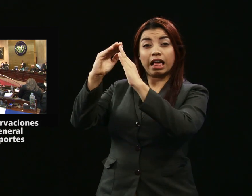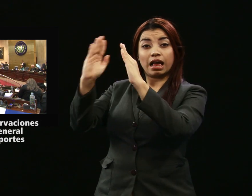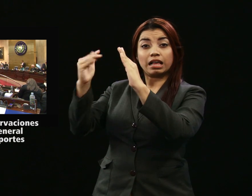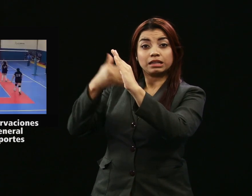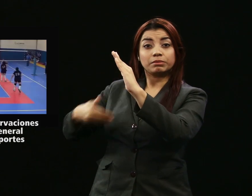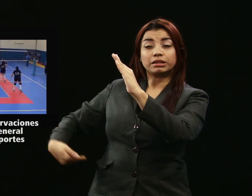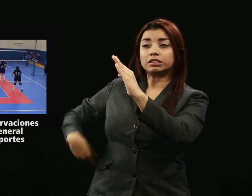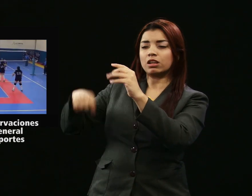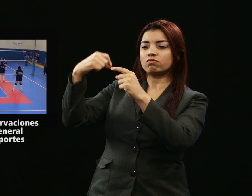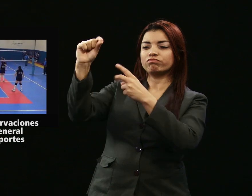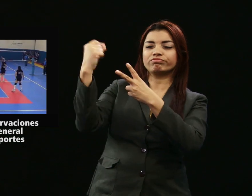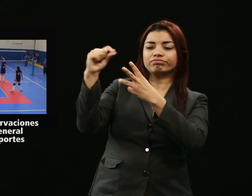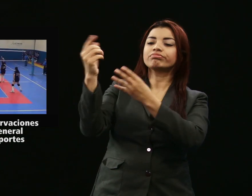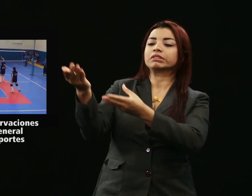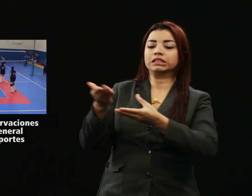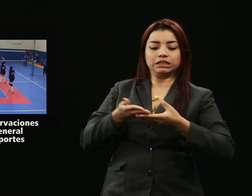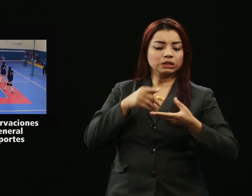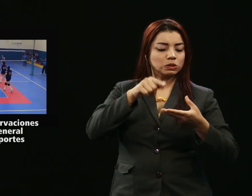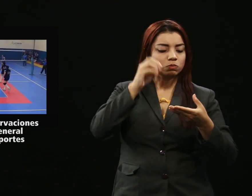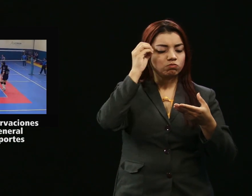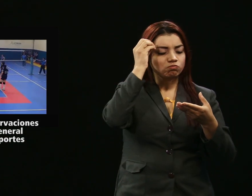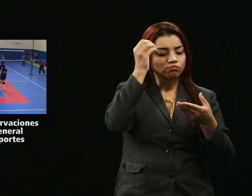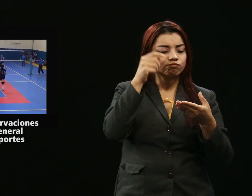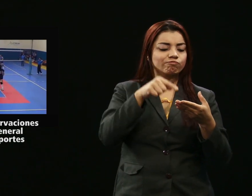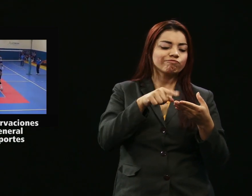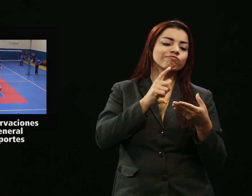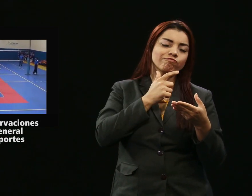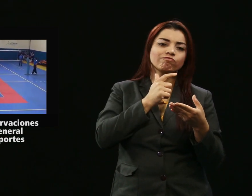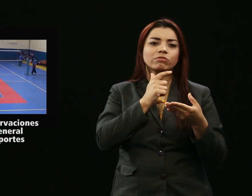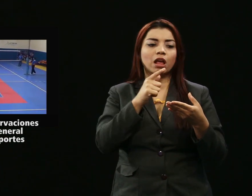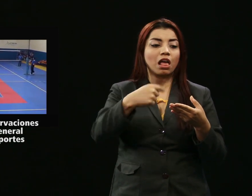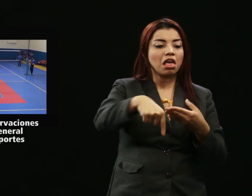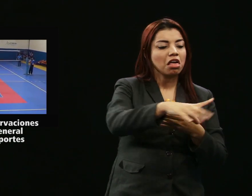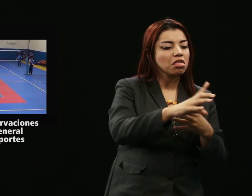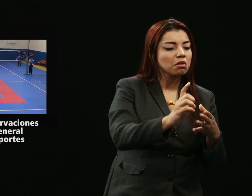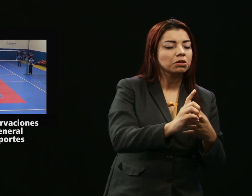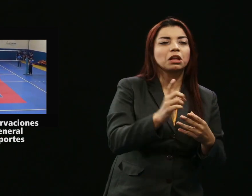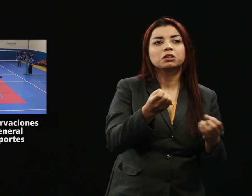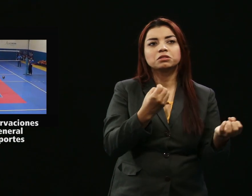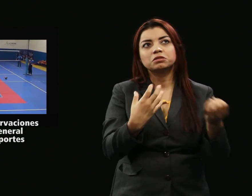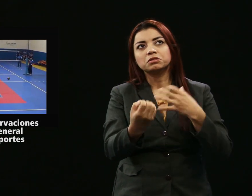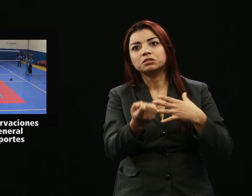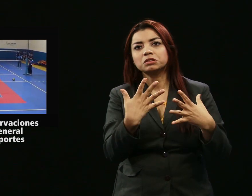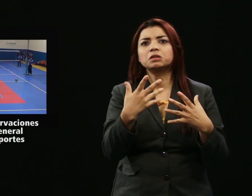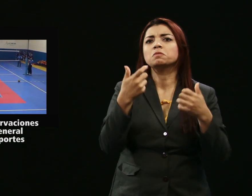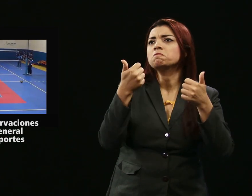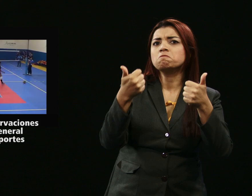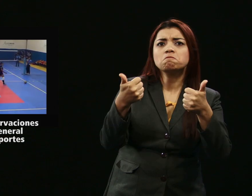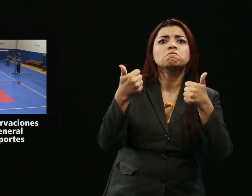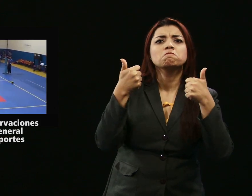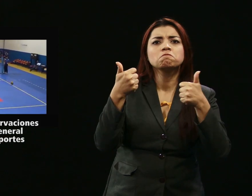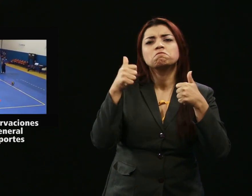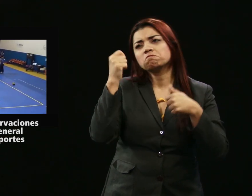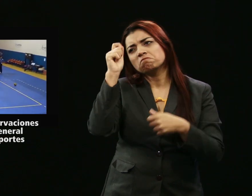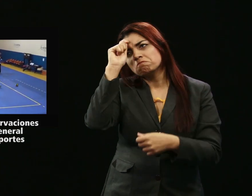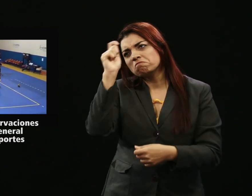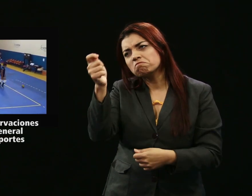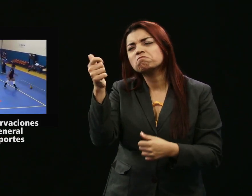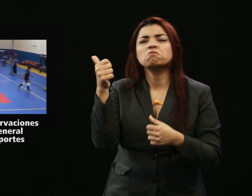consideraron que las argumentaciones vertidas por la Presidencia de la República son atendibles, por lo cual es necesario